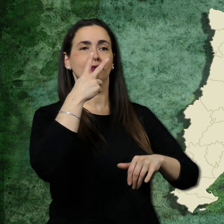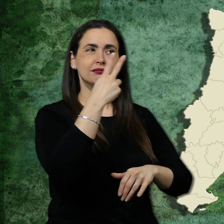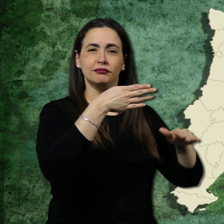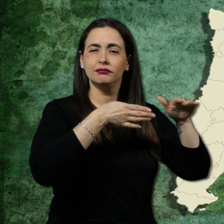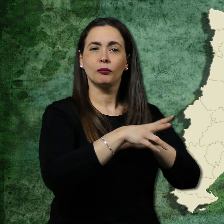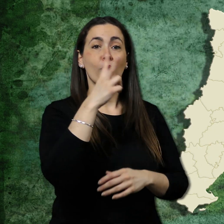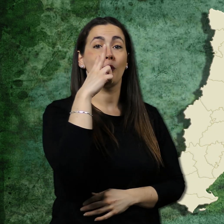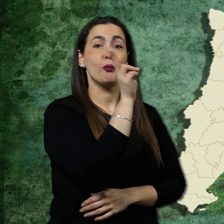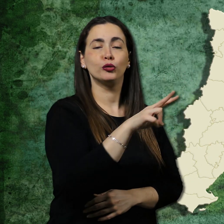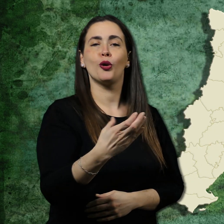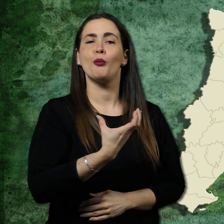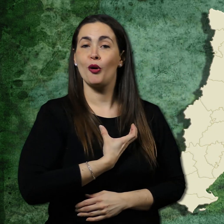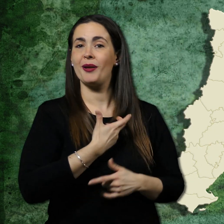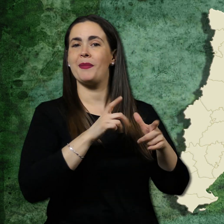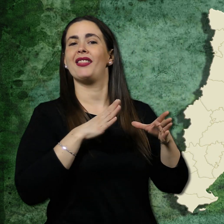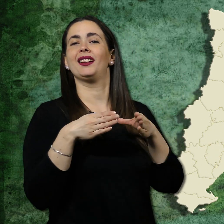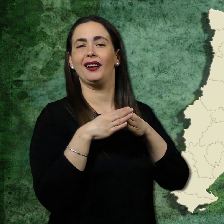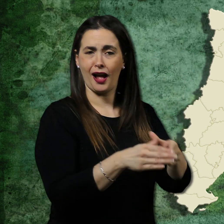Fer una visita al Museu Municipal de Nàutica.